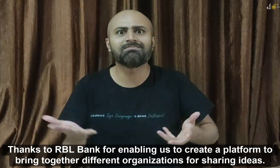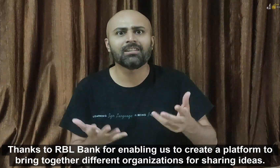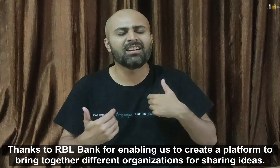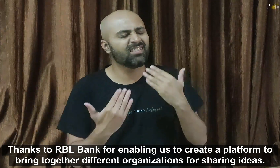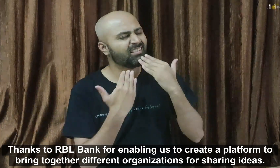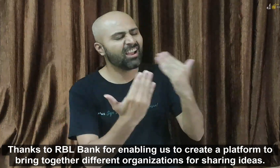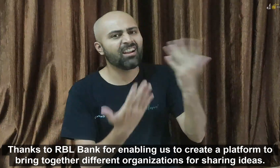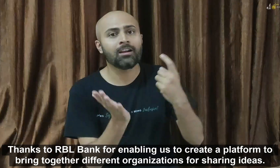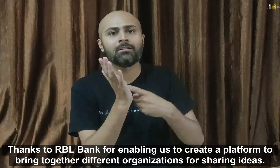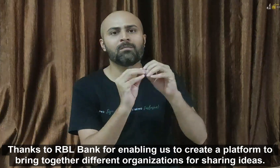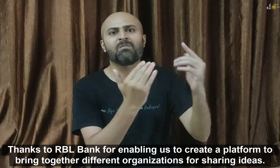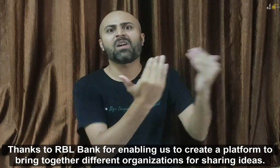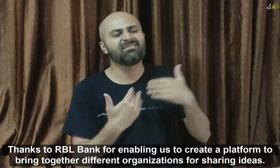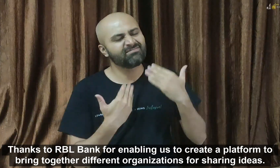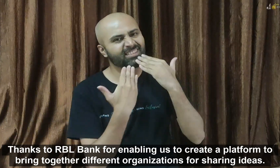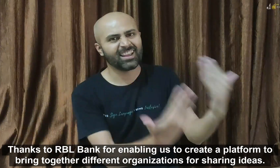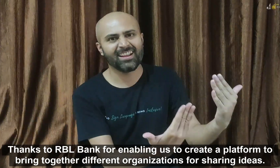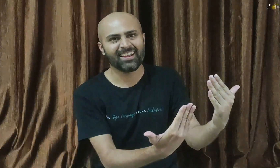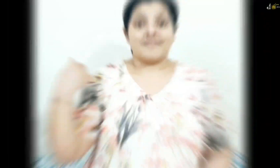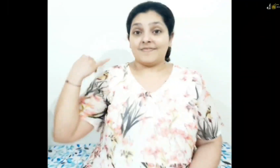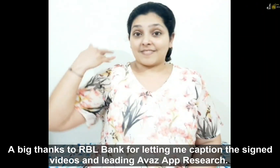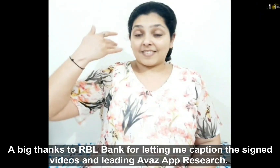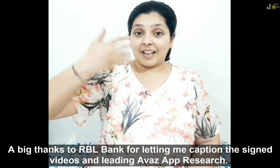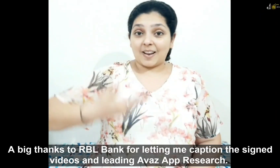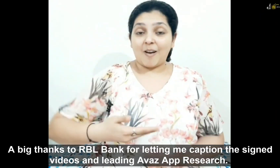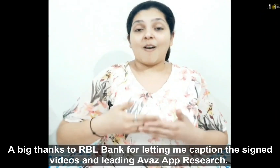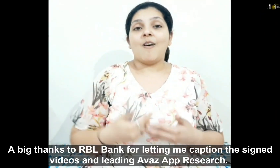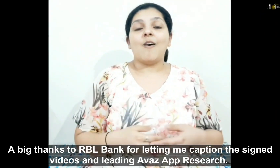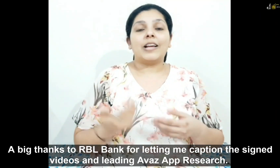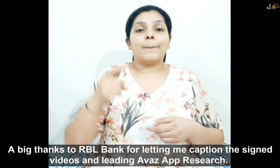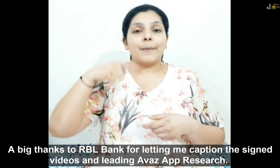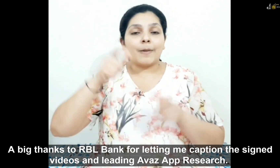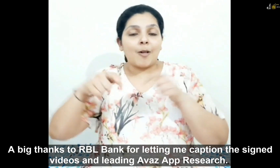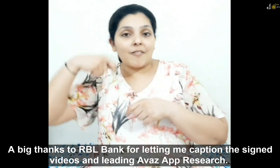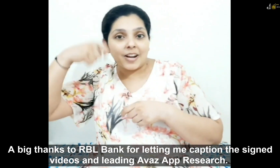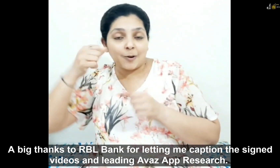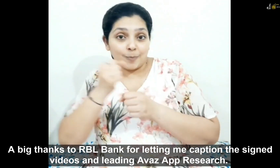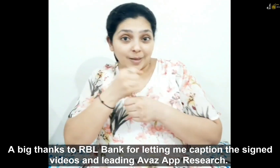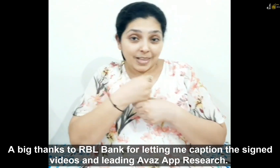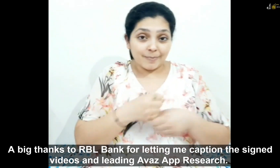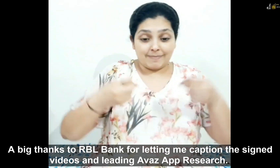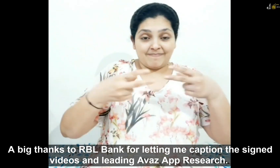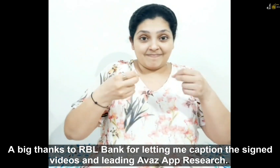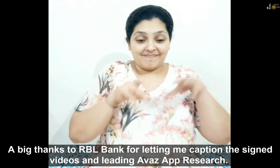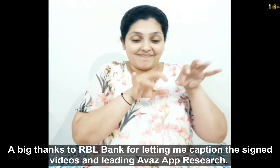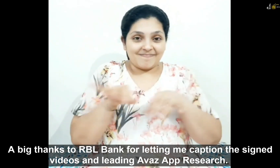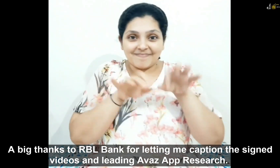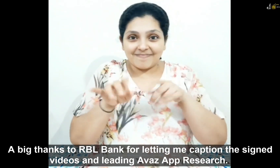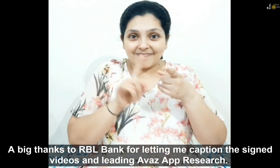पर हम association और organization से मिलके अपने ideas को बातचीत करते थे और उस